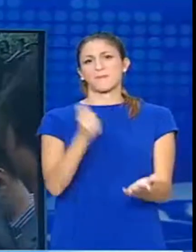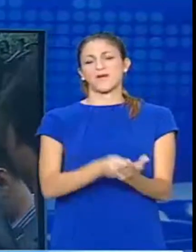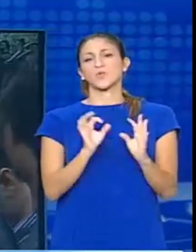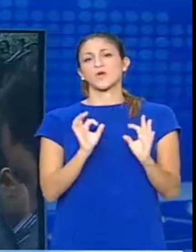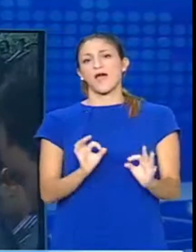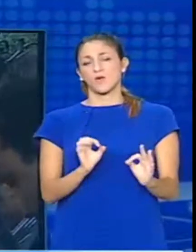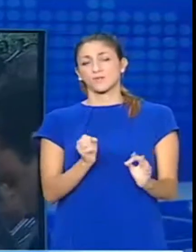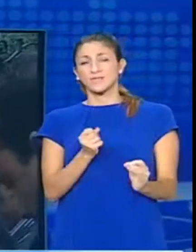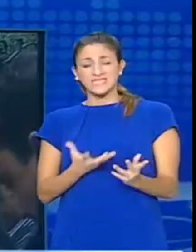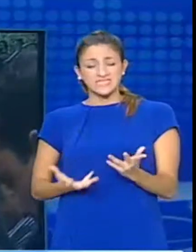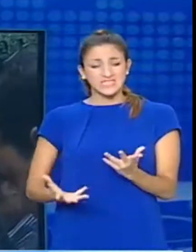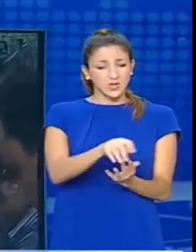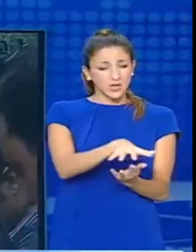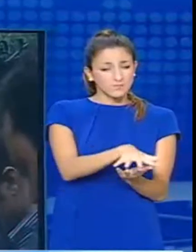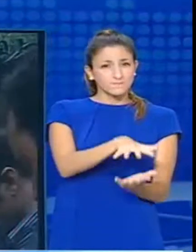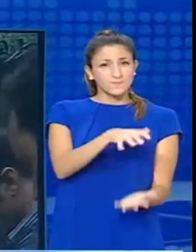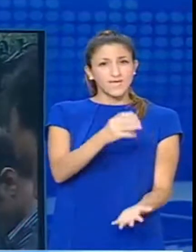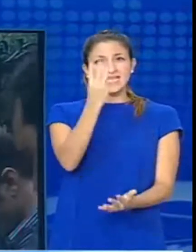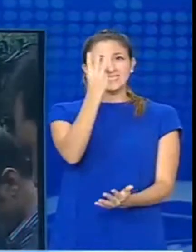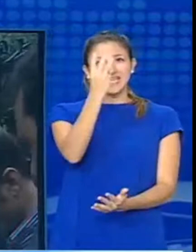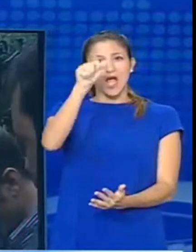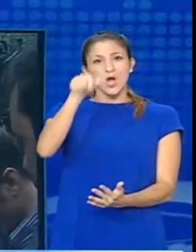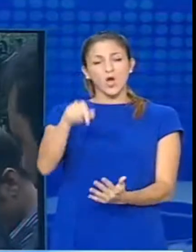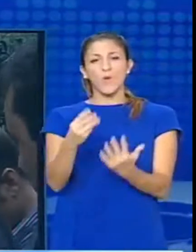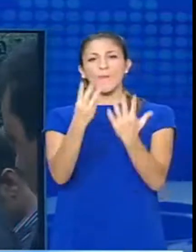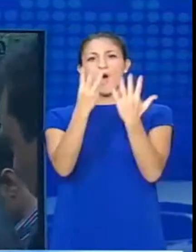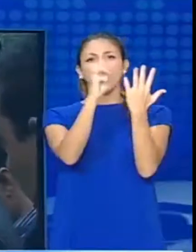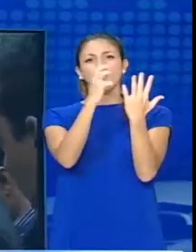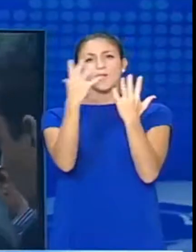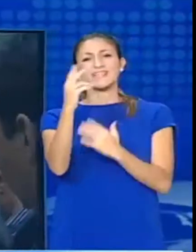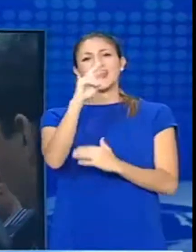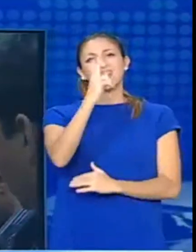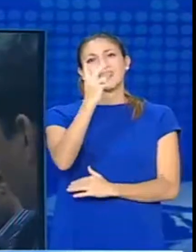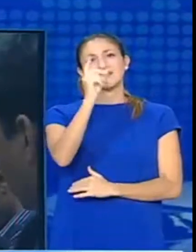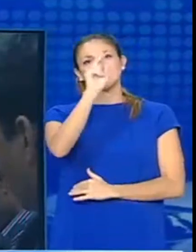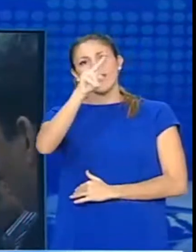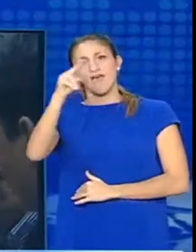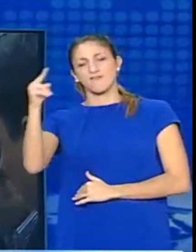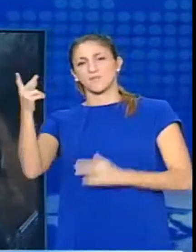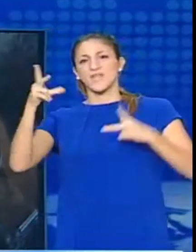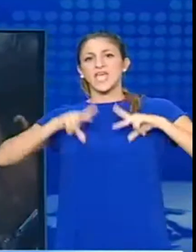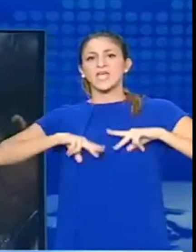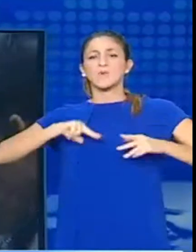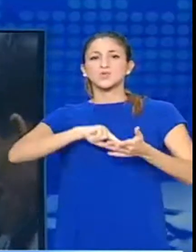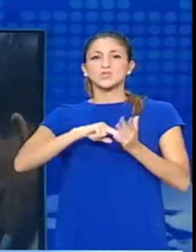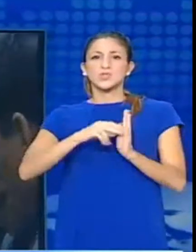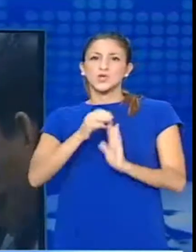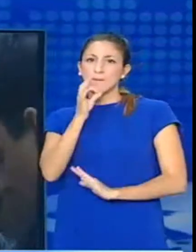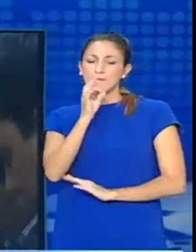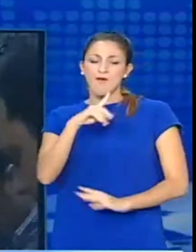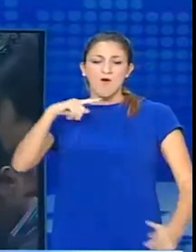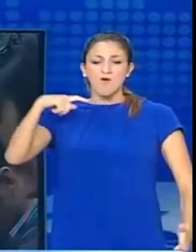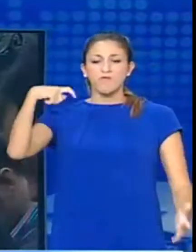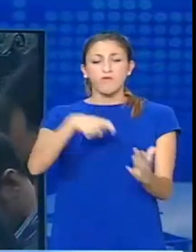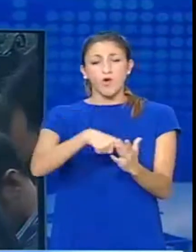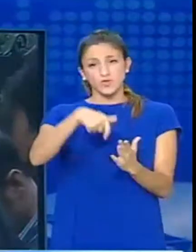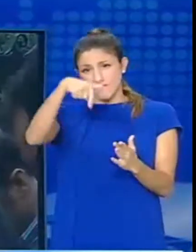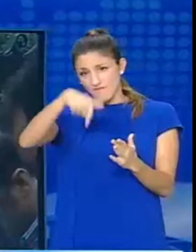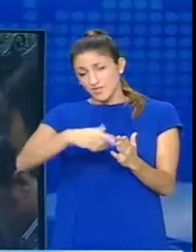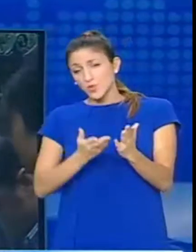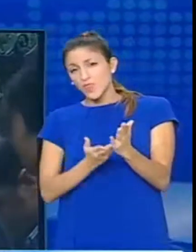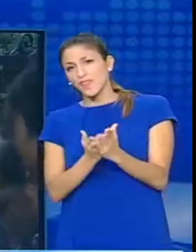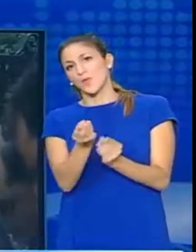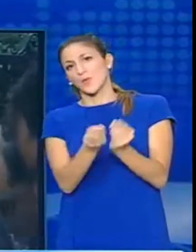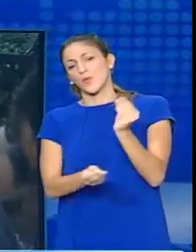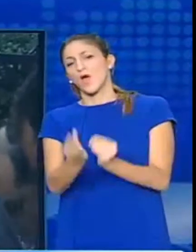συνολικά φόροι ύψους 3,85 δισεκατομμυρίων ευρώ. Ο Γιάννης Τουρνάρας είπε ότι ο φόρος θα είναι δικαιότερος γιατί